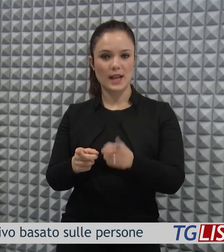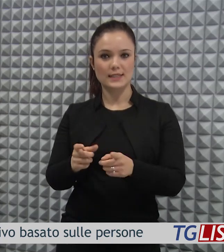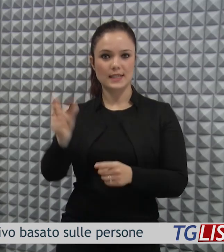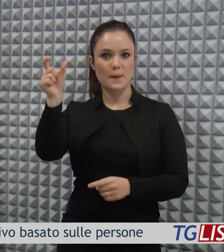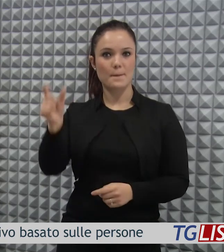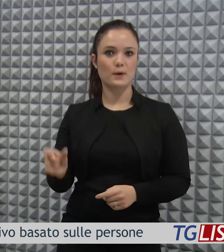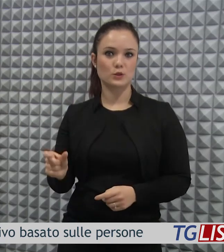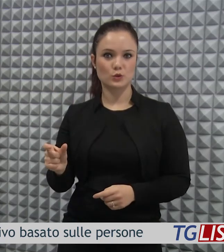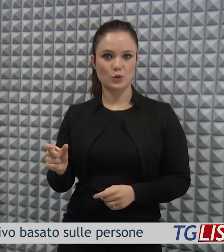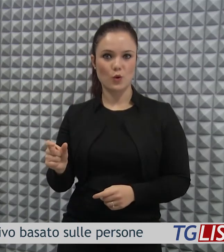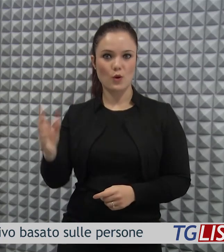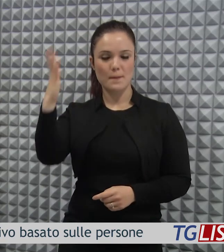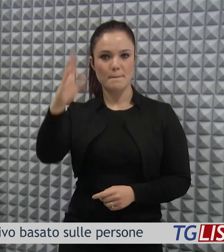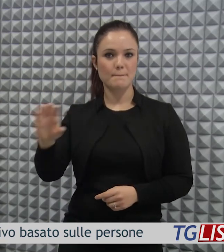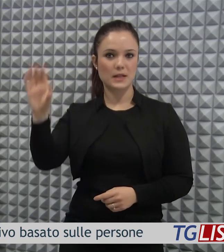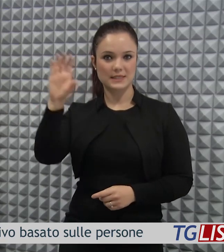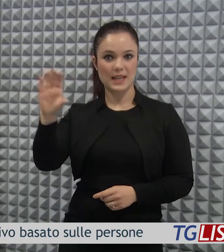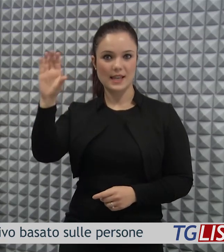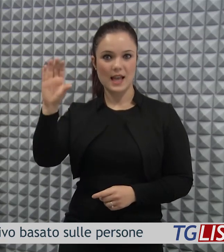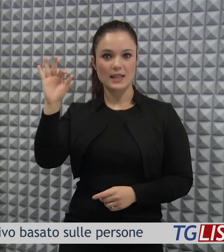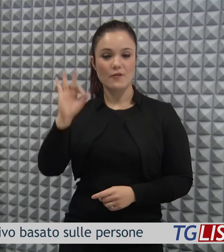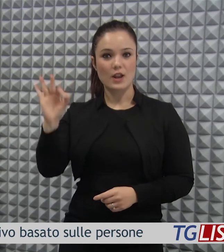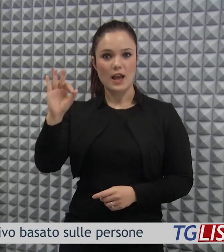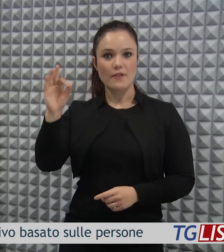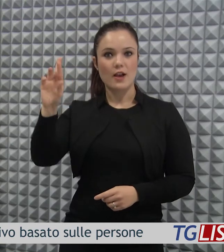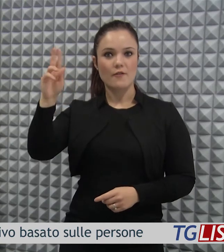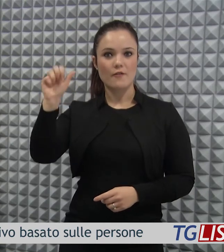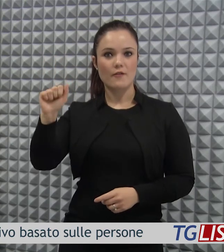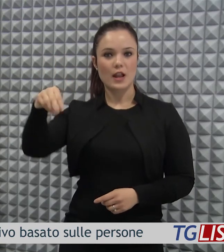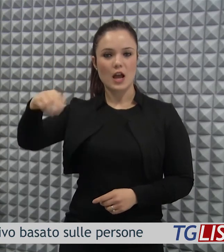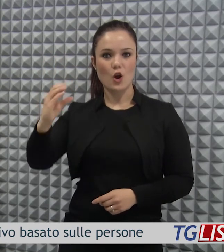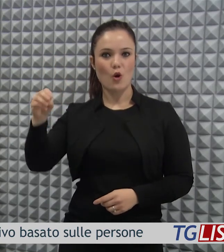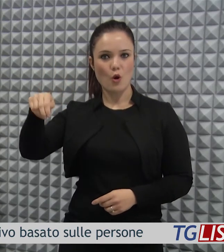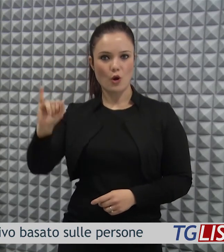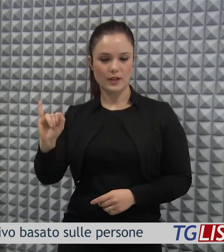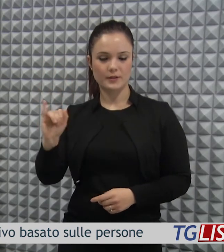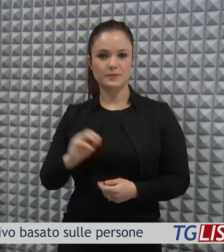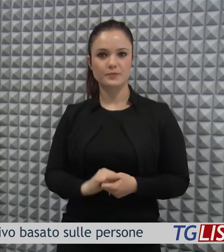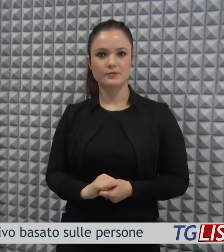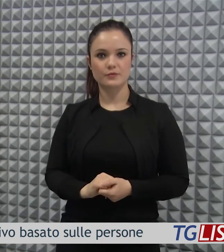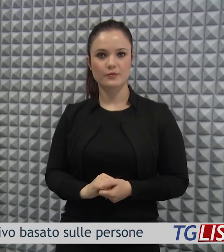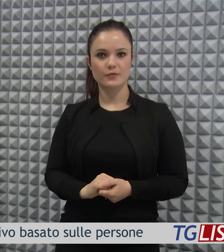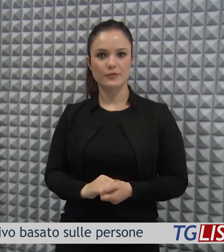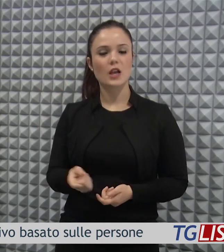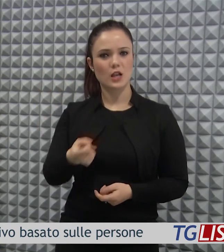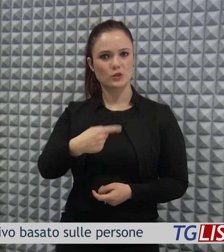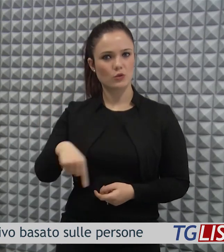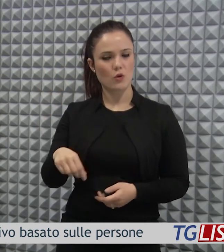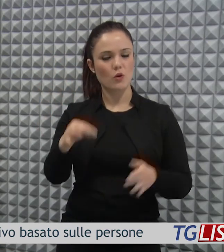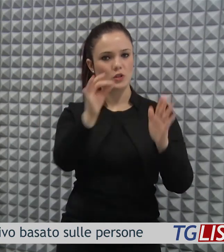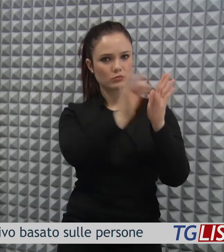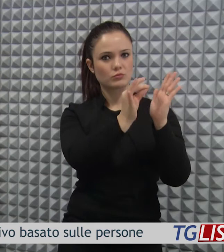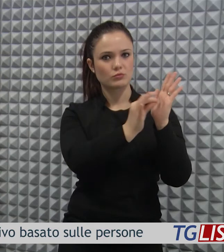politiche della persona della regione Basilicata, Flavia Franconi. Abbiamo